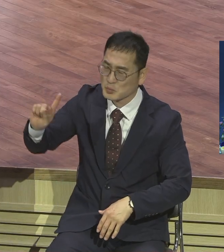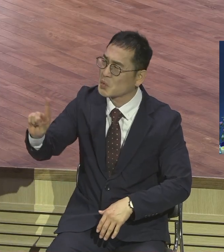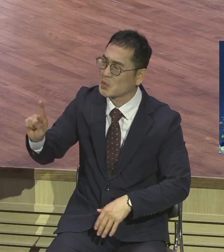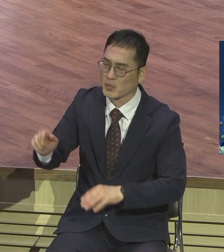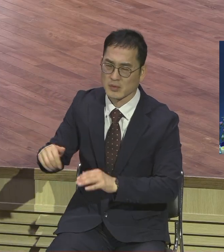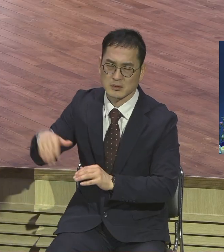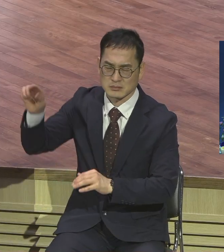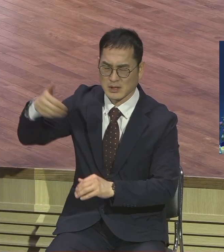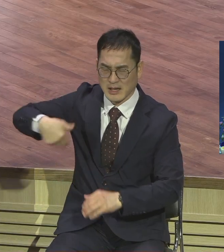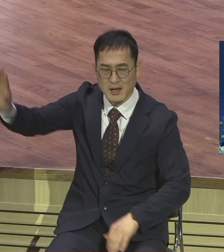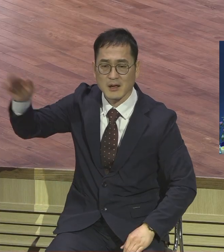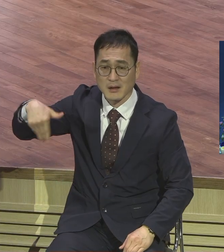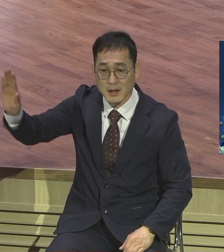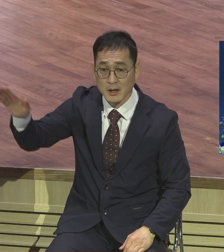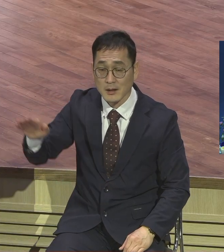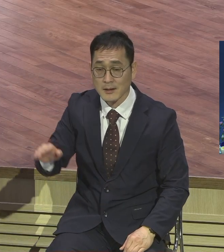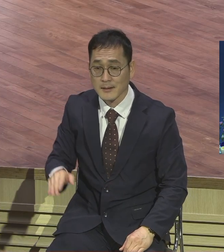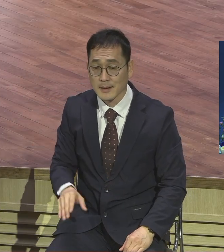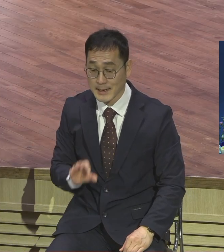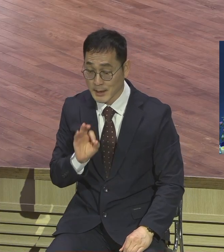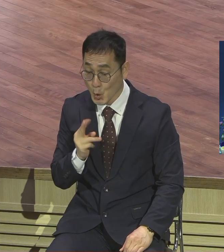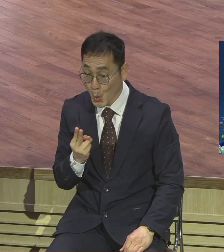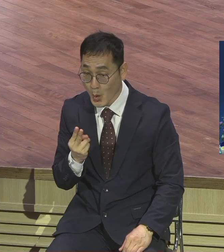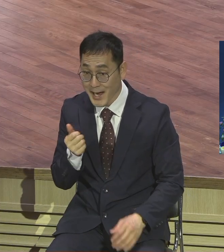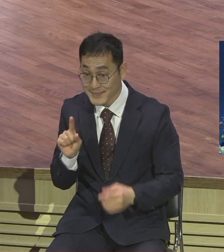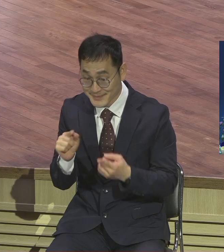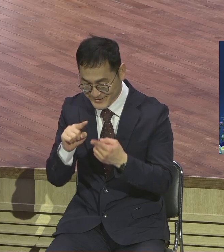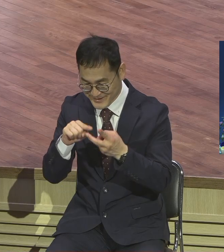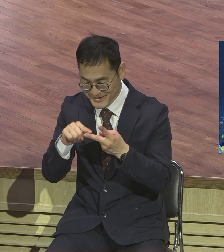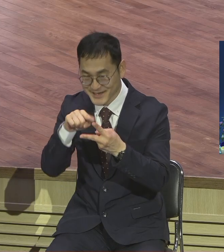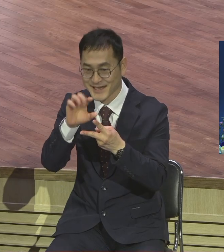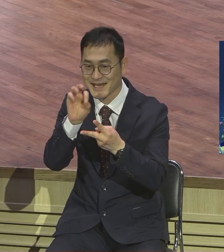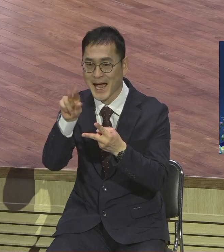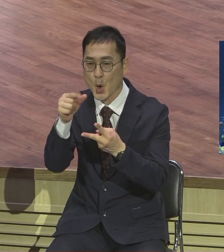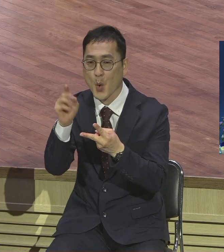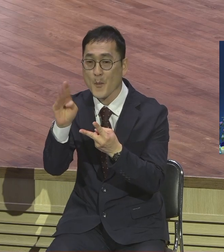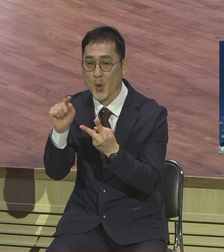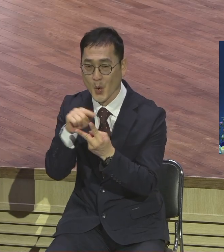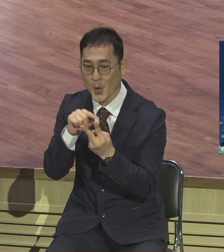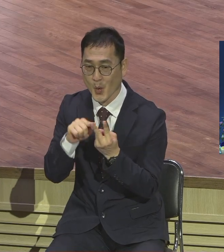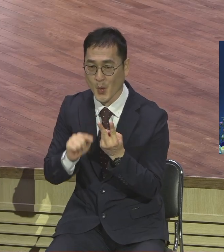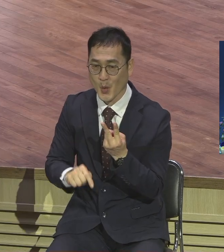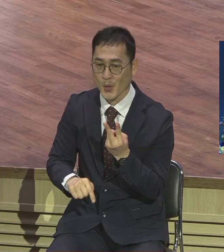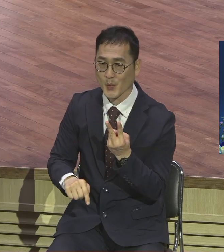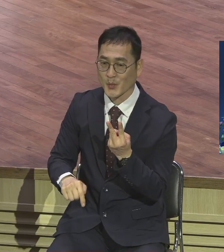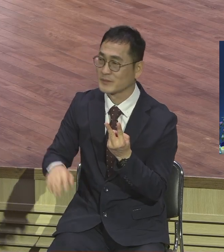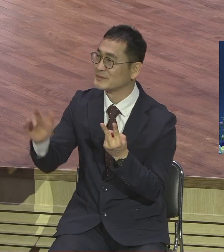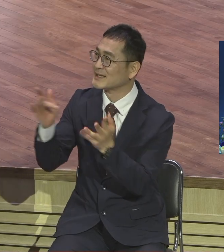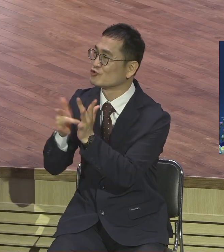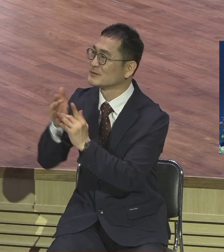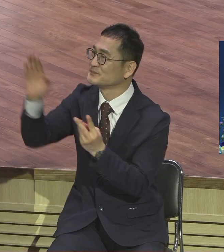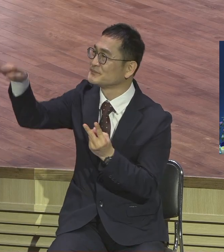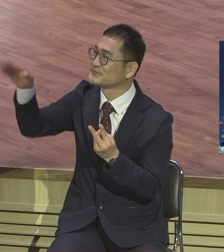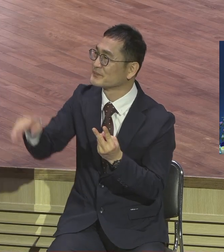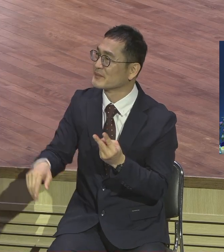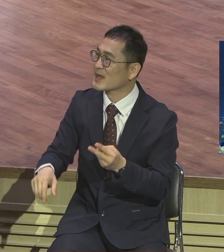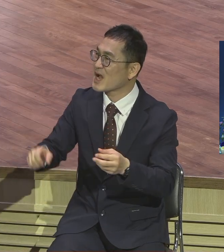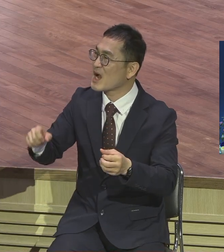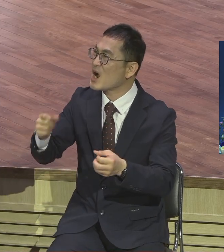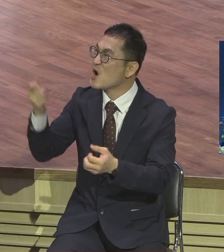야거보 요한이 났습니다 예수님께 말합니다 예수님께 하늘에 불을 떨어뜨리세요 저거 다